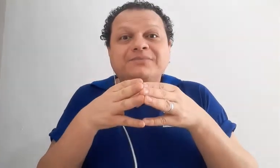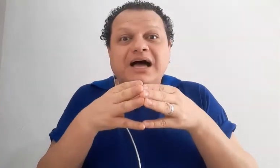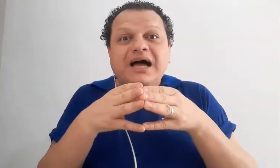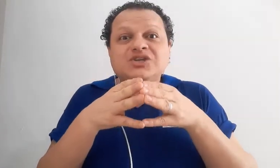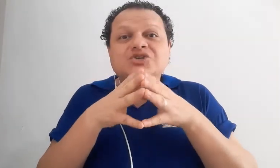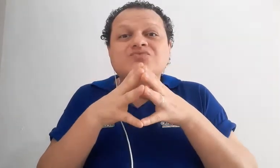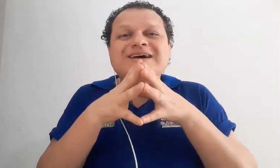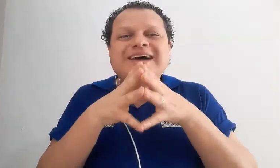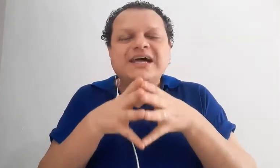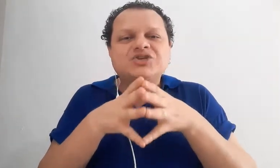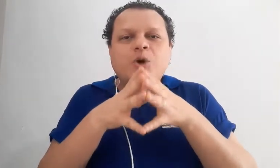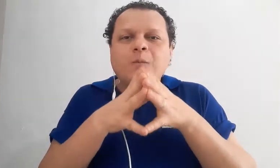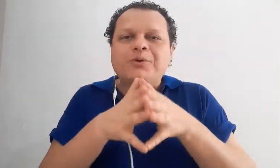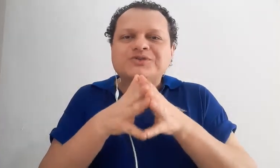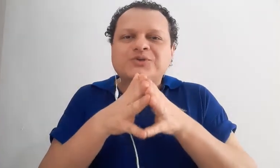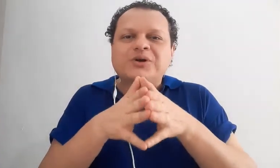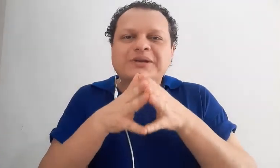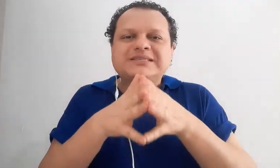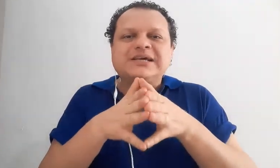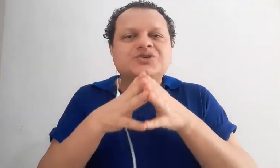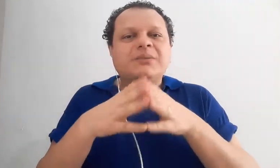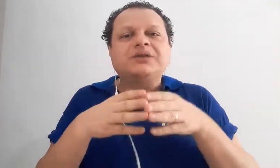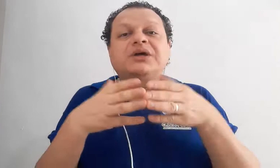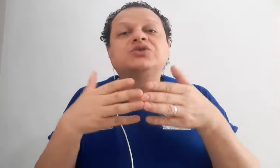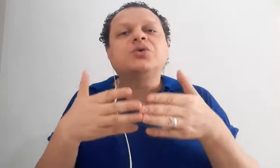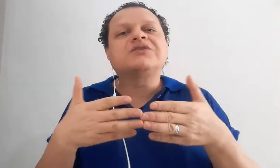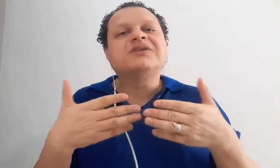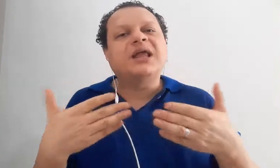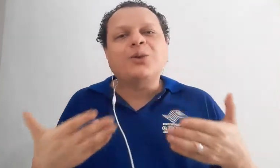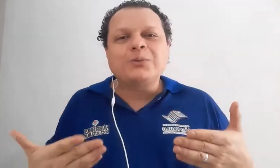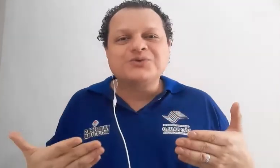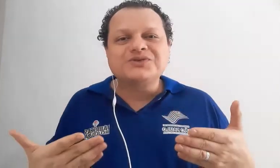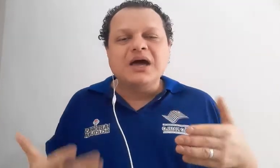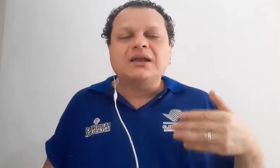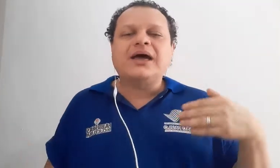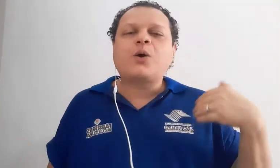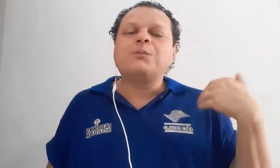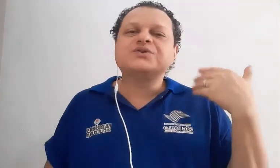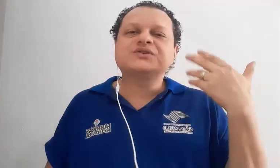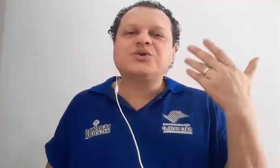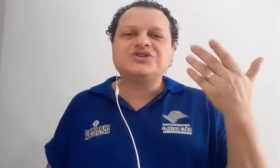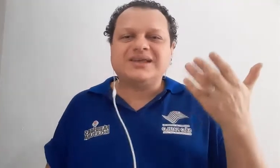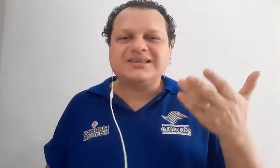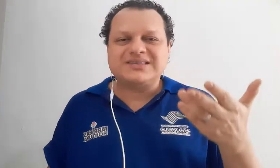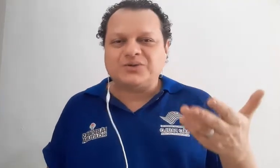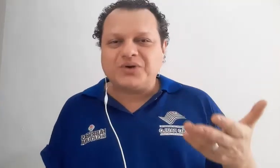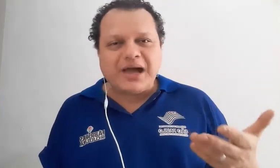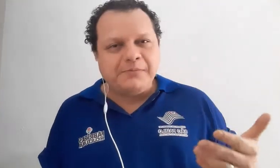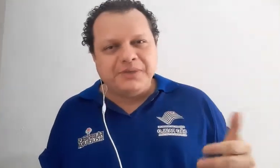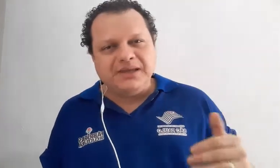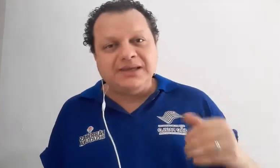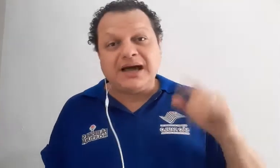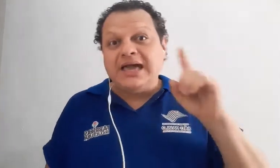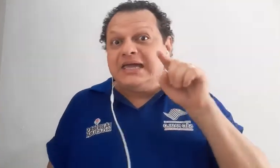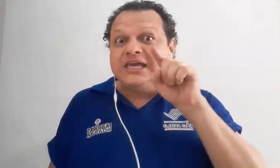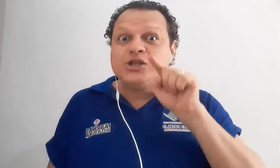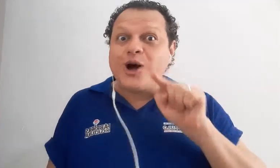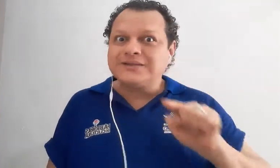De um grande compositor brasileiro chamado Heitor Villalobos. Compositor de trenzinho do Caipira, que nós